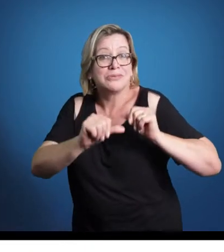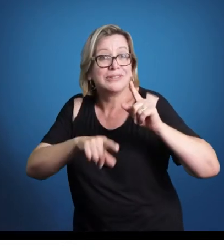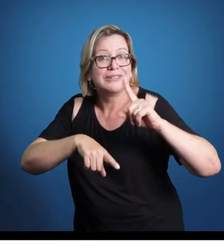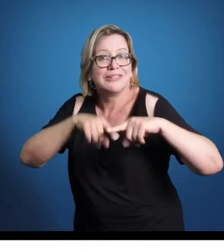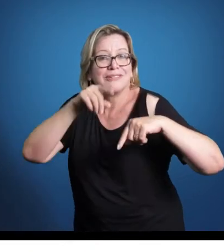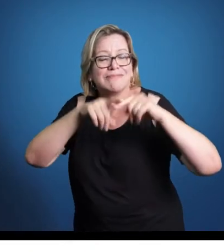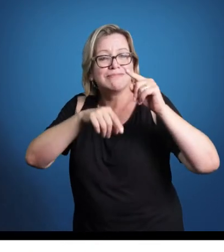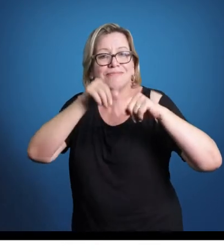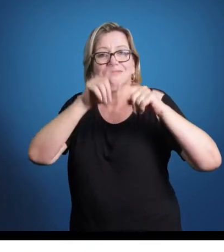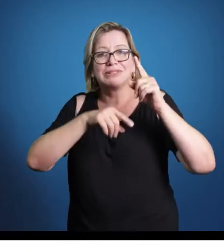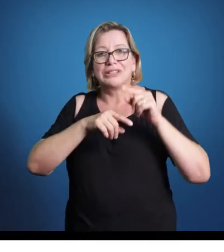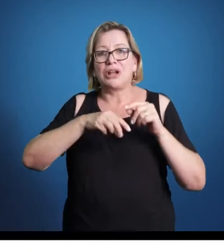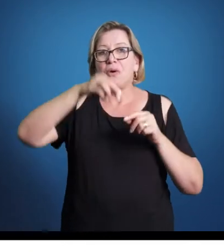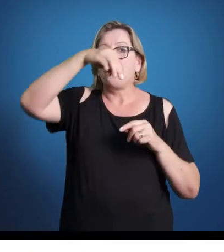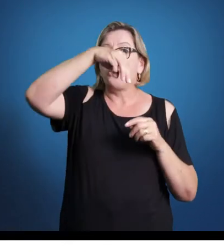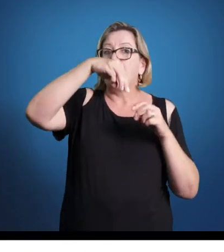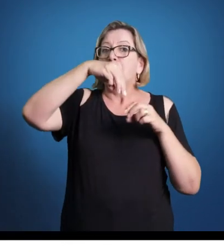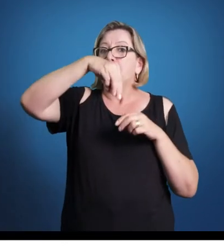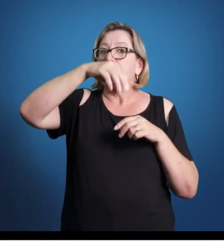modal e tonal.